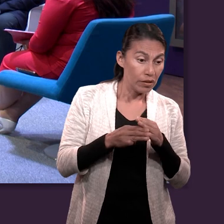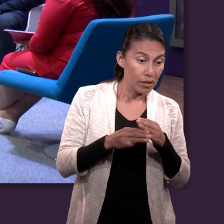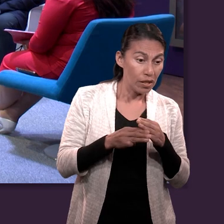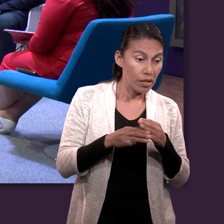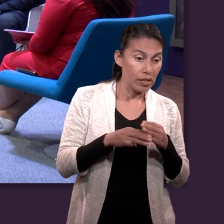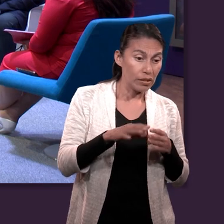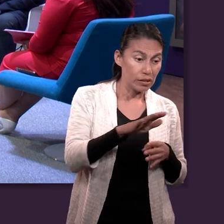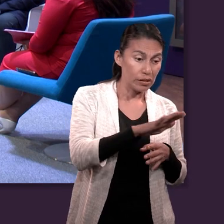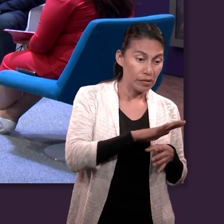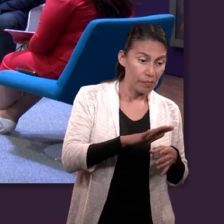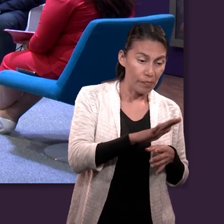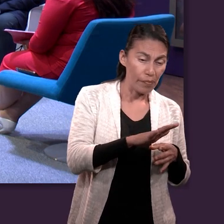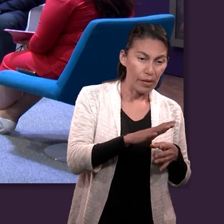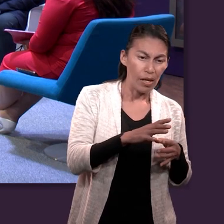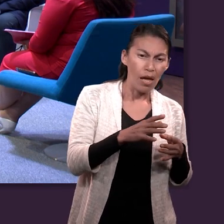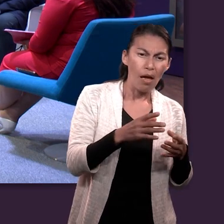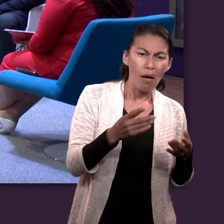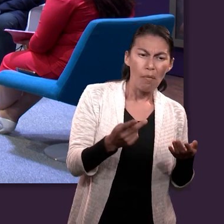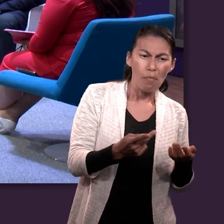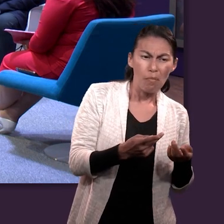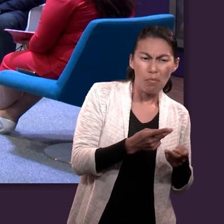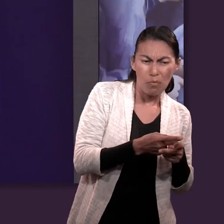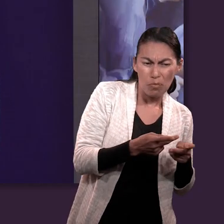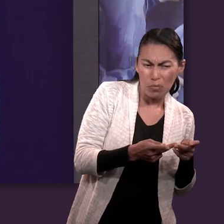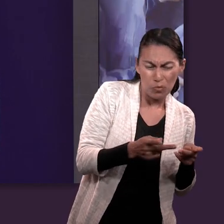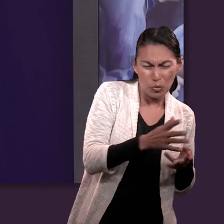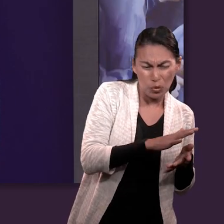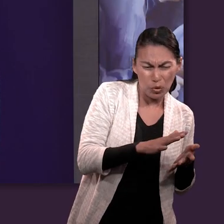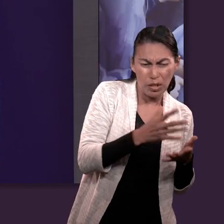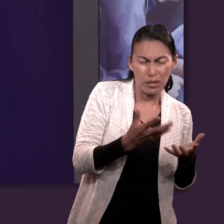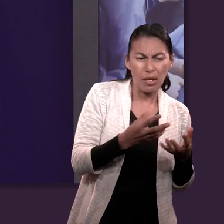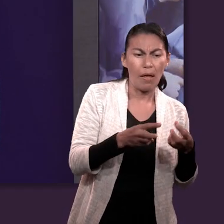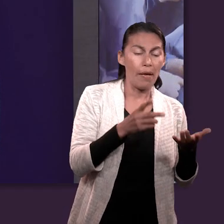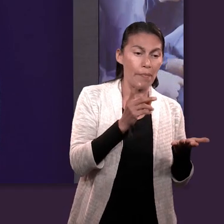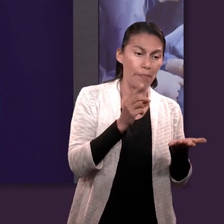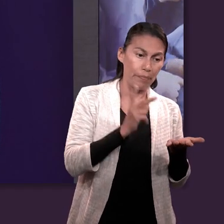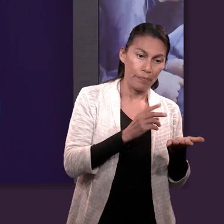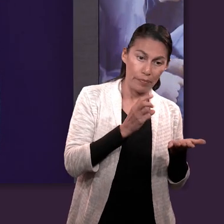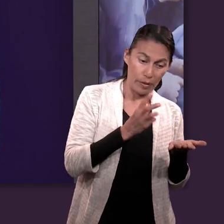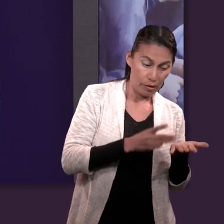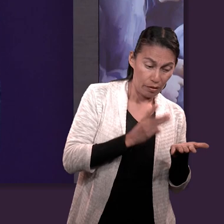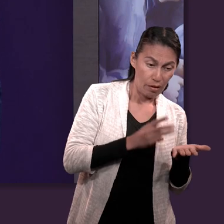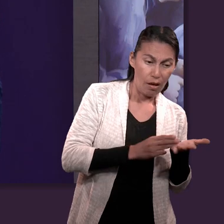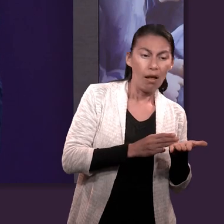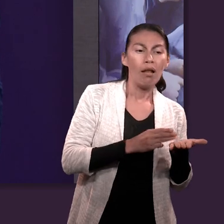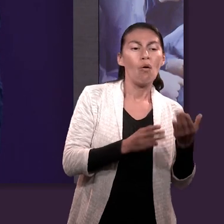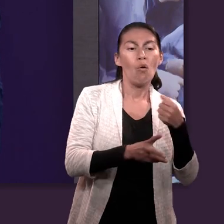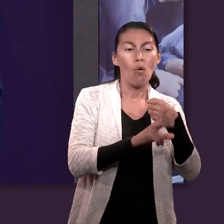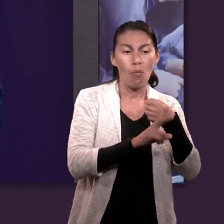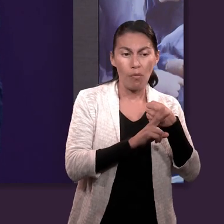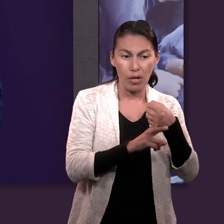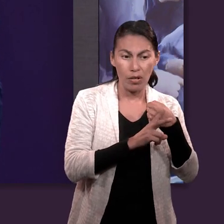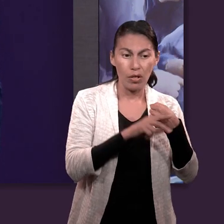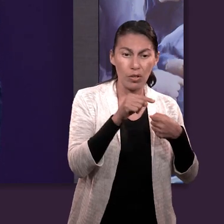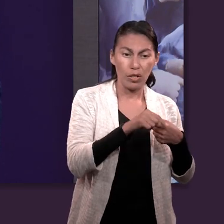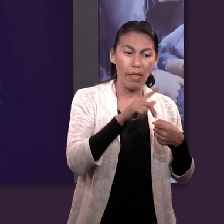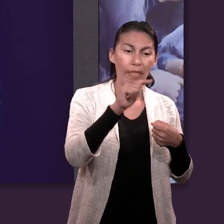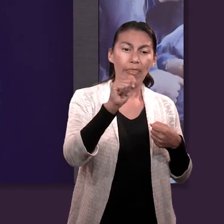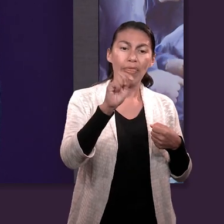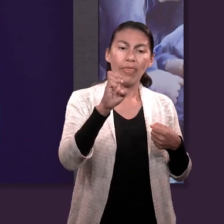por un proceso se les llama templados. Tenemos el cristal templado o el metal, ¿no? Y estos objetos son fortalecidos